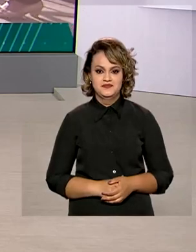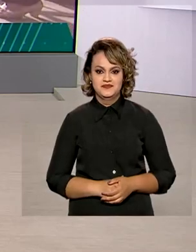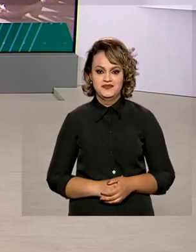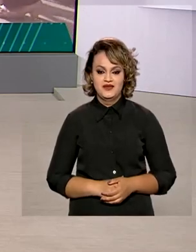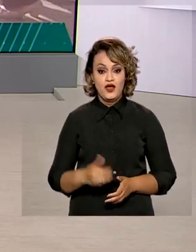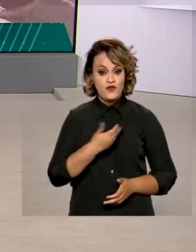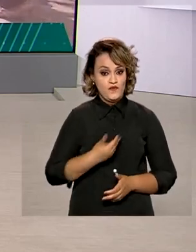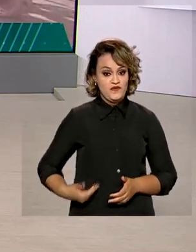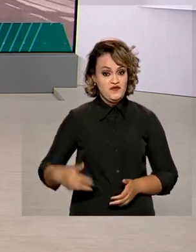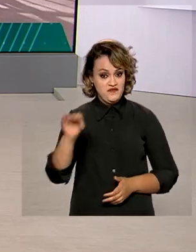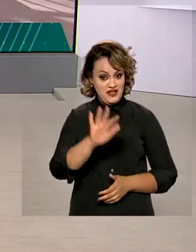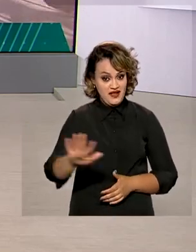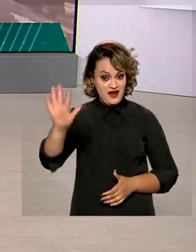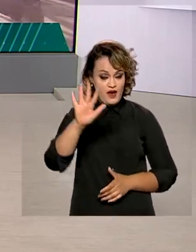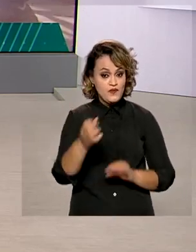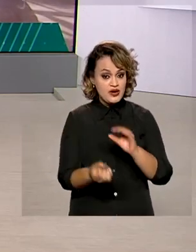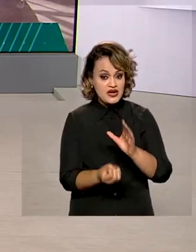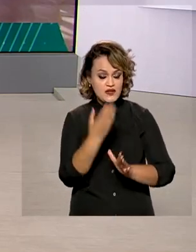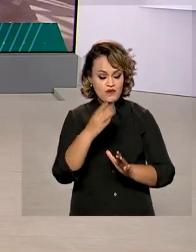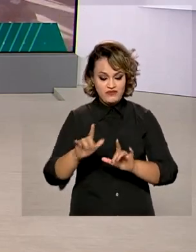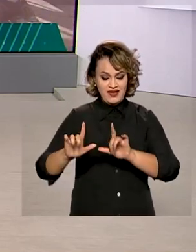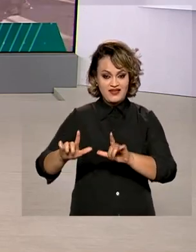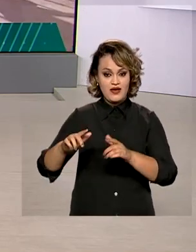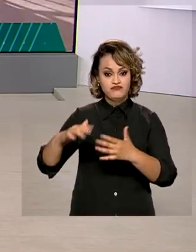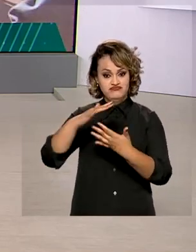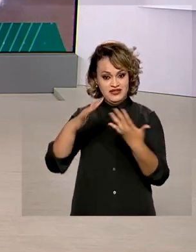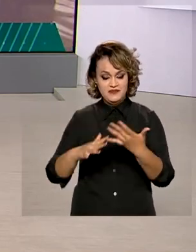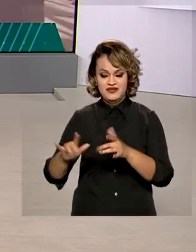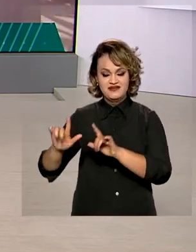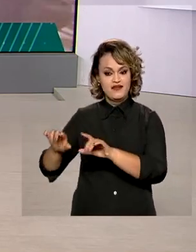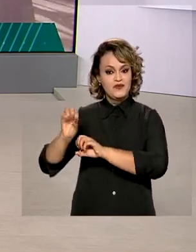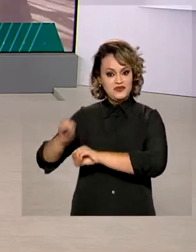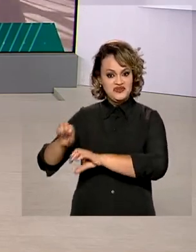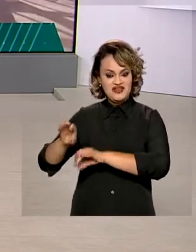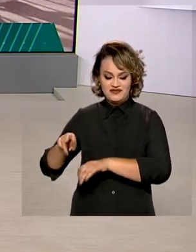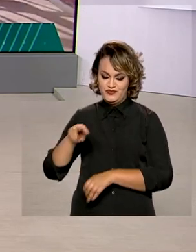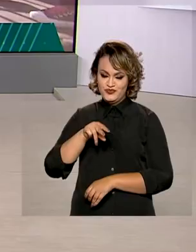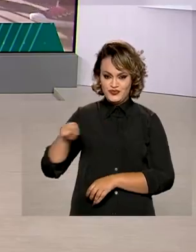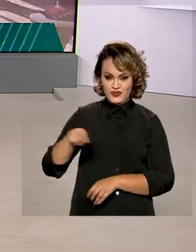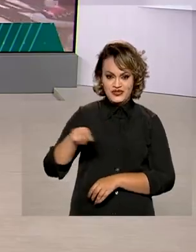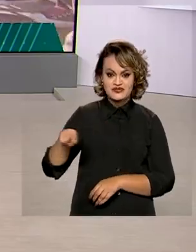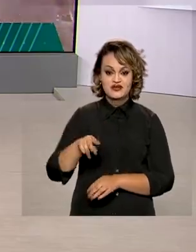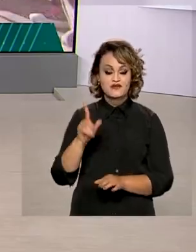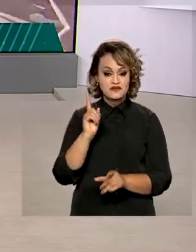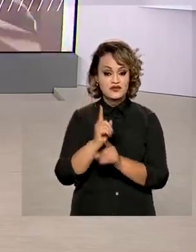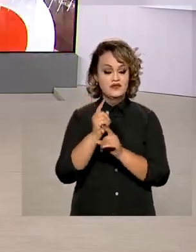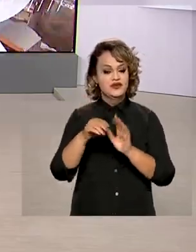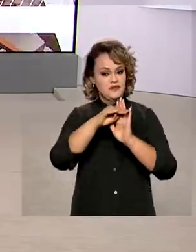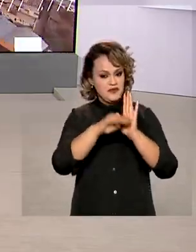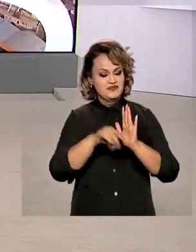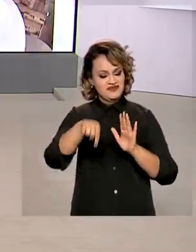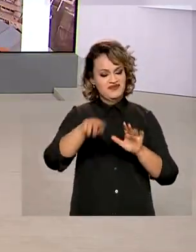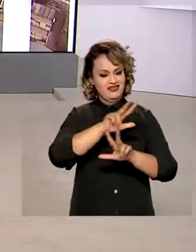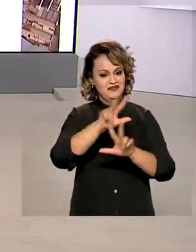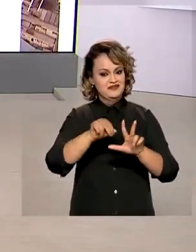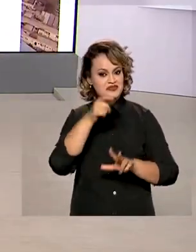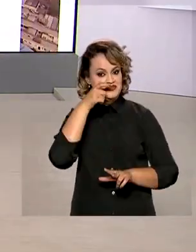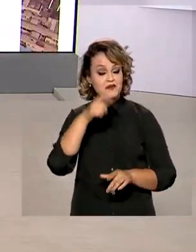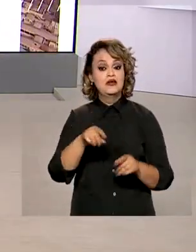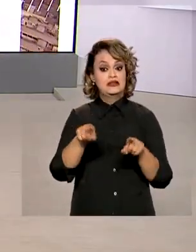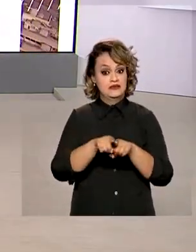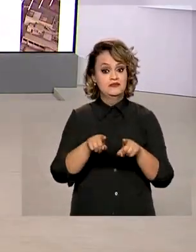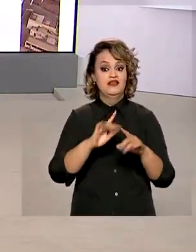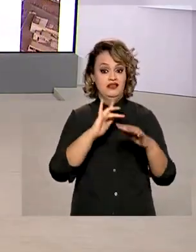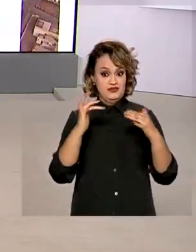O governo federal lançou o canal Educação e o canal Libras, disponíveis na multiprogramação aqui da TV Brasil e na